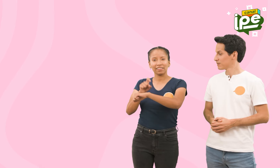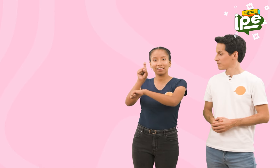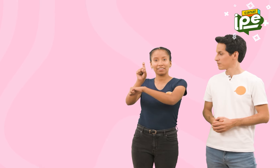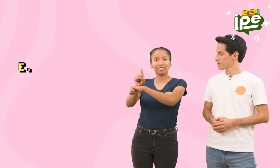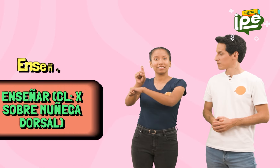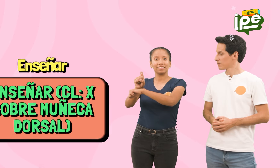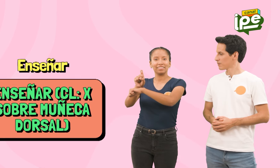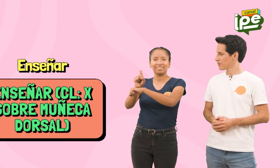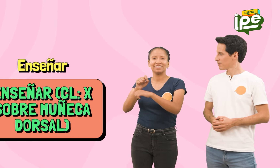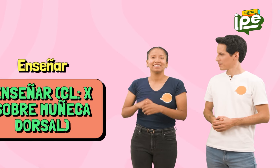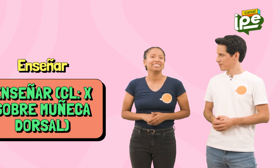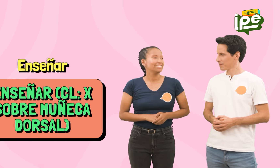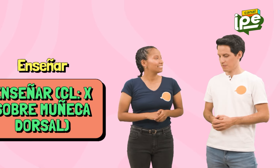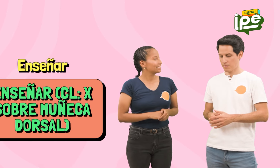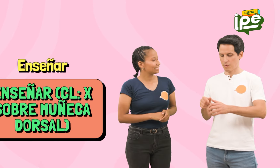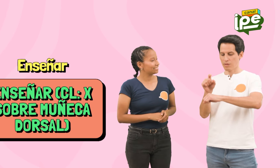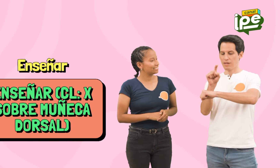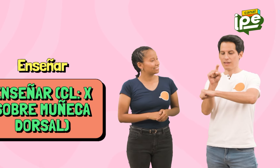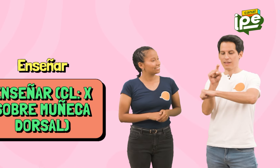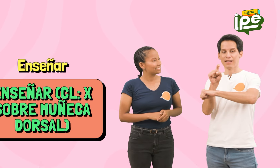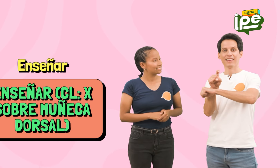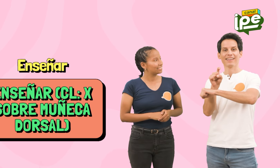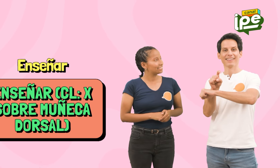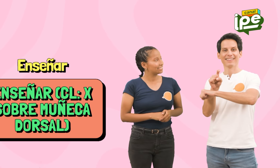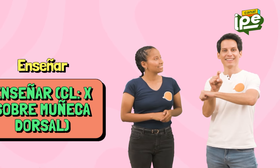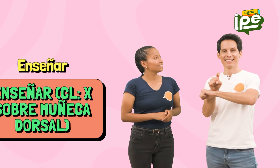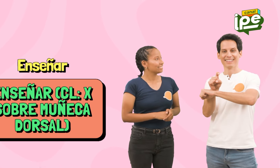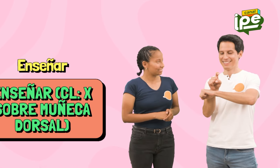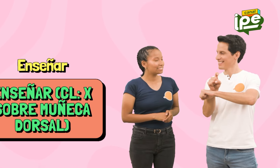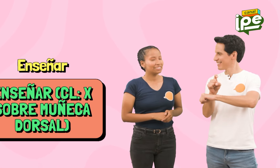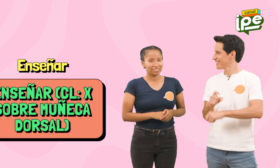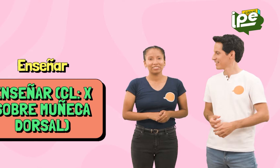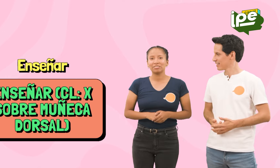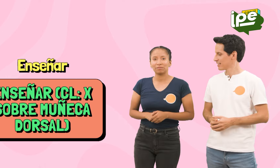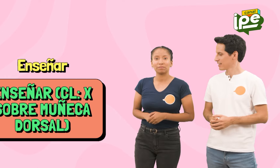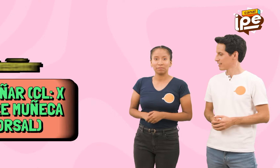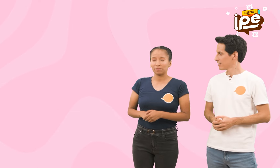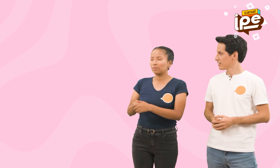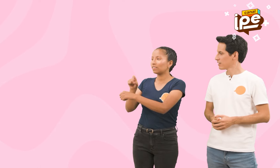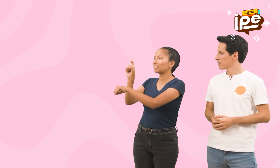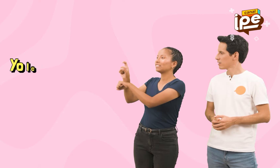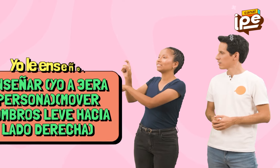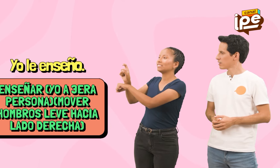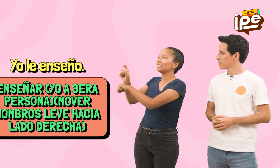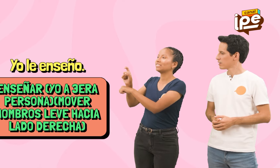Enseñar. Enseñar. Yo le enseño.